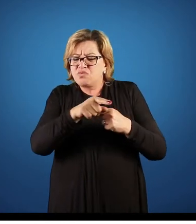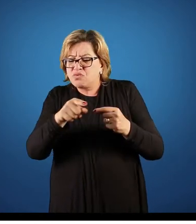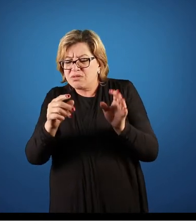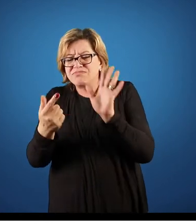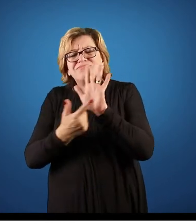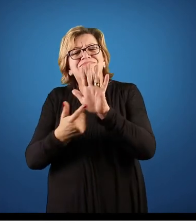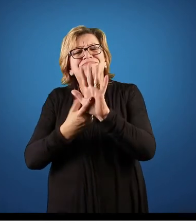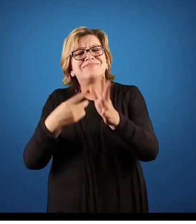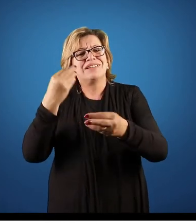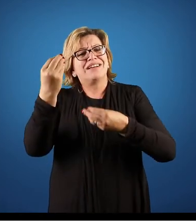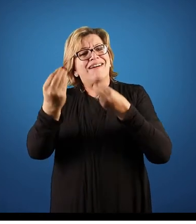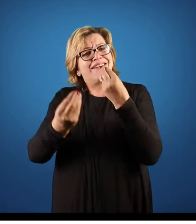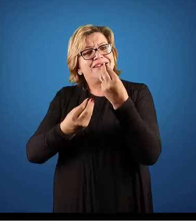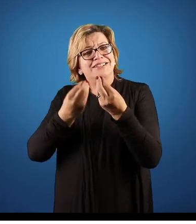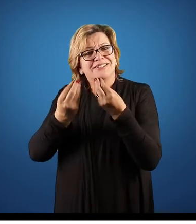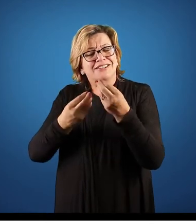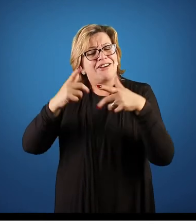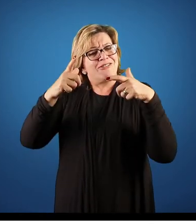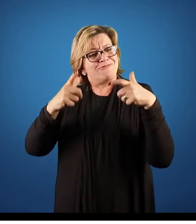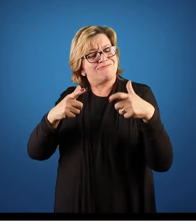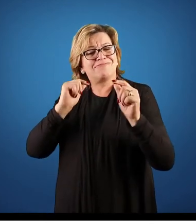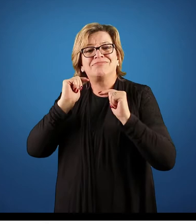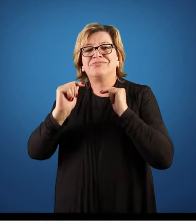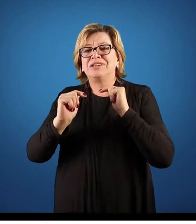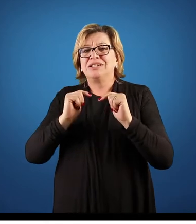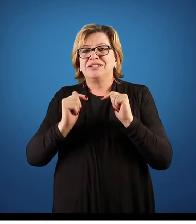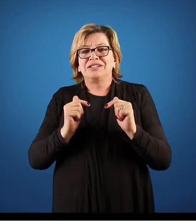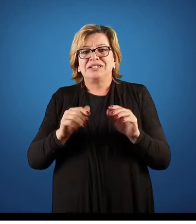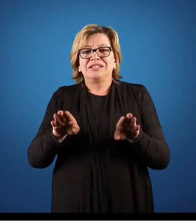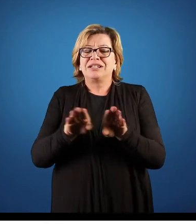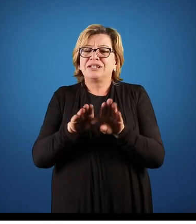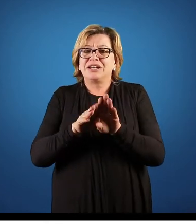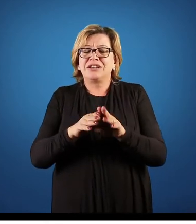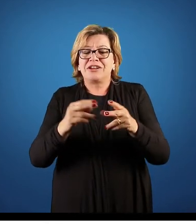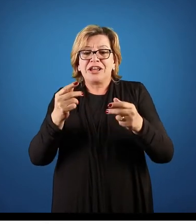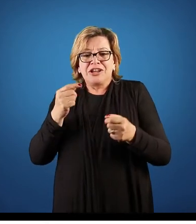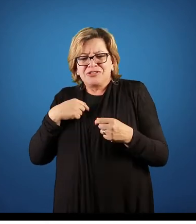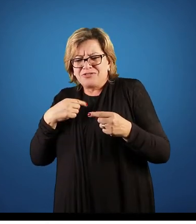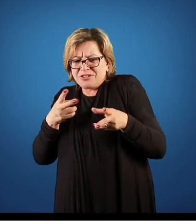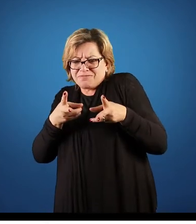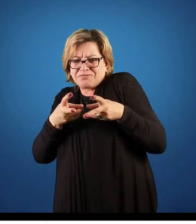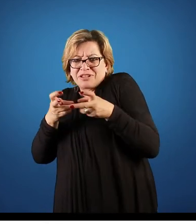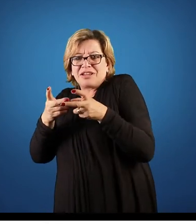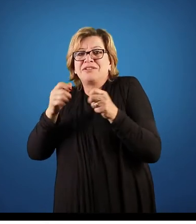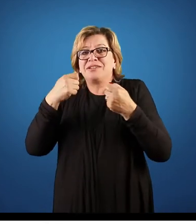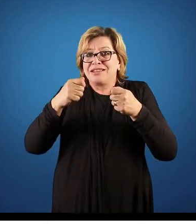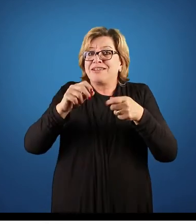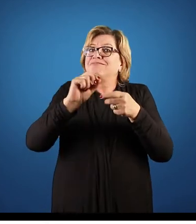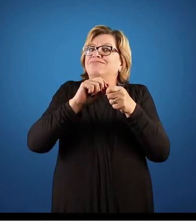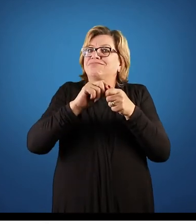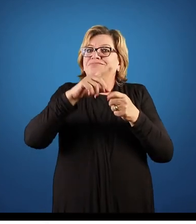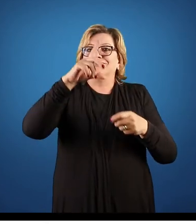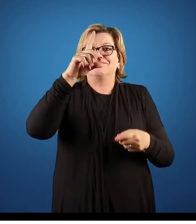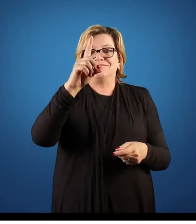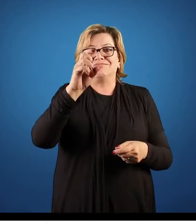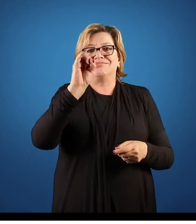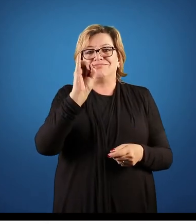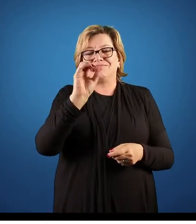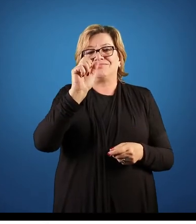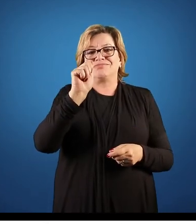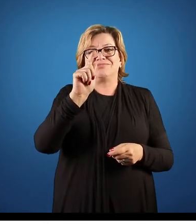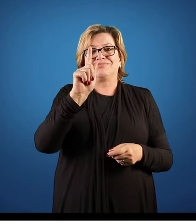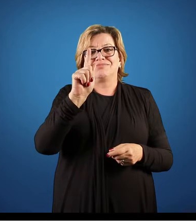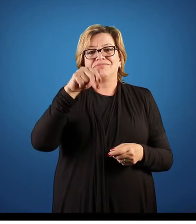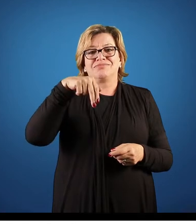nossos ambientes de trabalho. Os diagnósticos, que é uma coisa bastante interessante, é justamente a gente estar constantemente